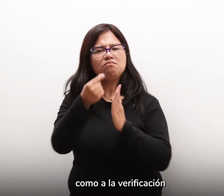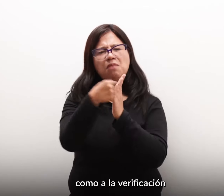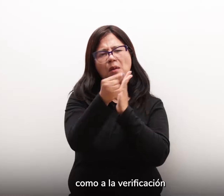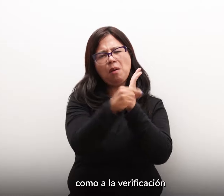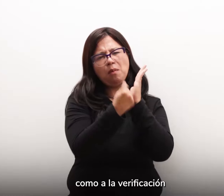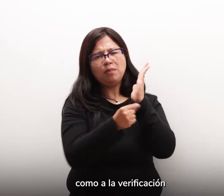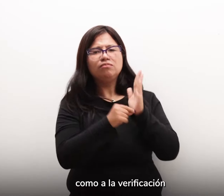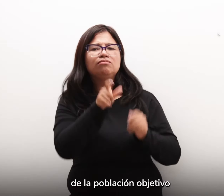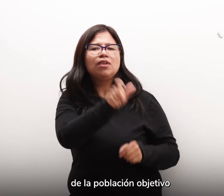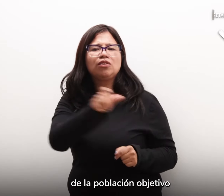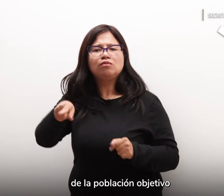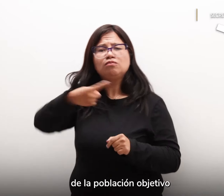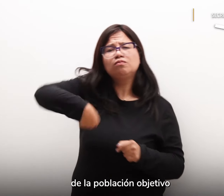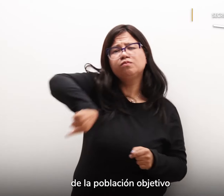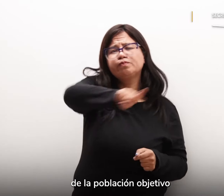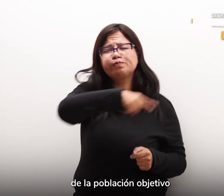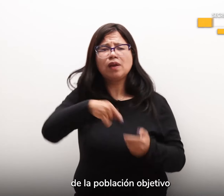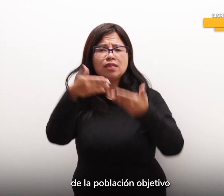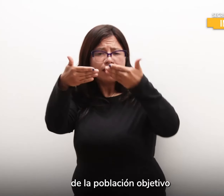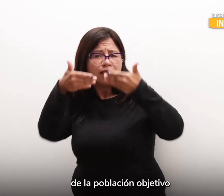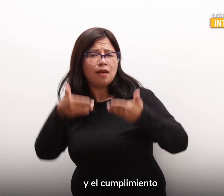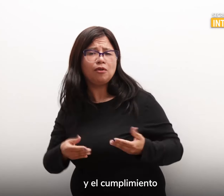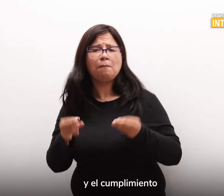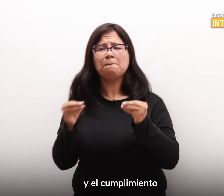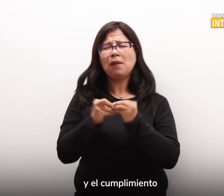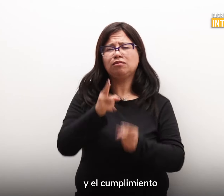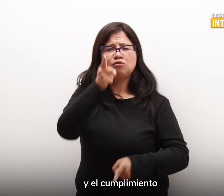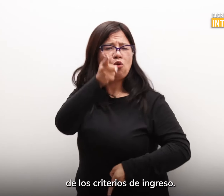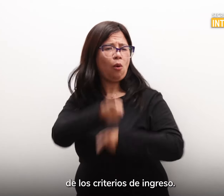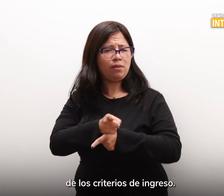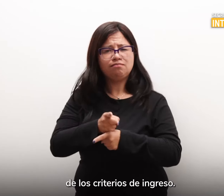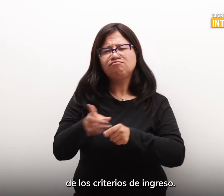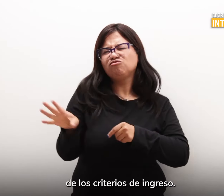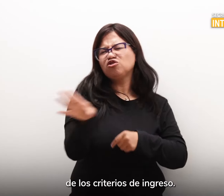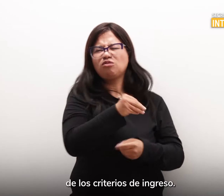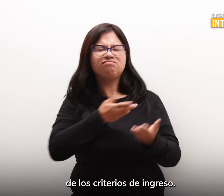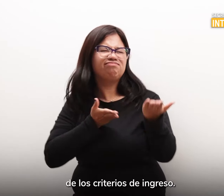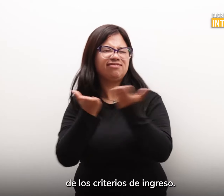verificación de la población objetivo y el cumplimiento de los criterios de ingreso